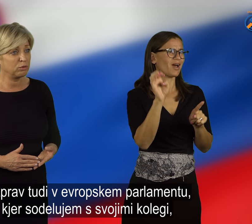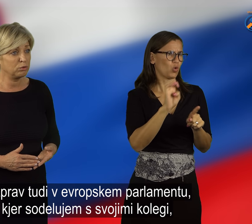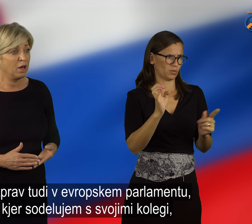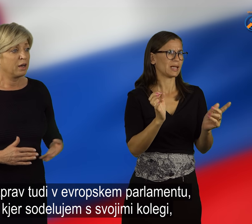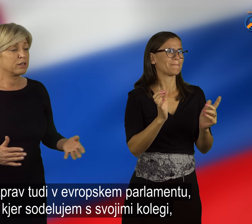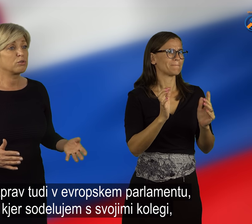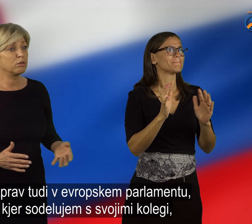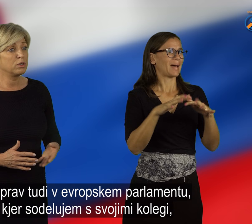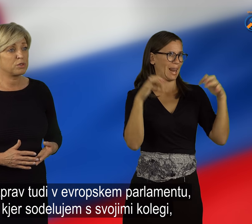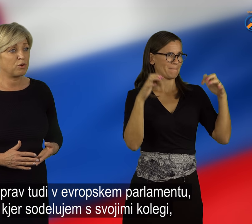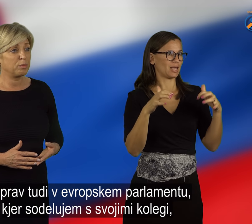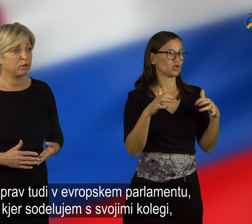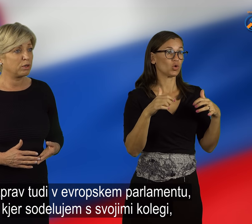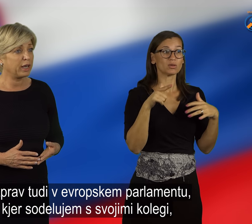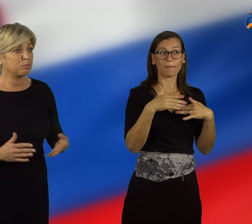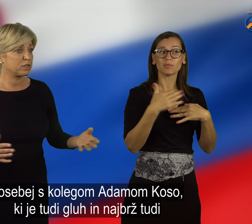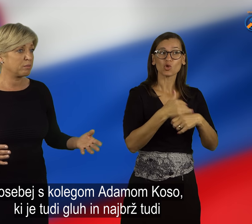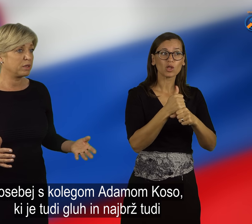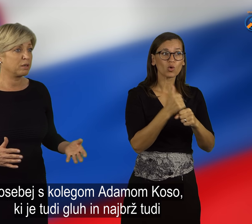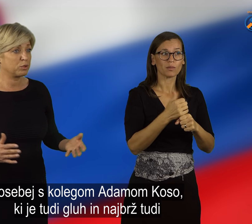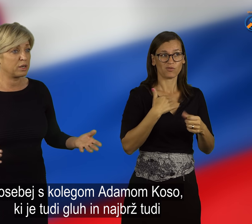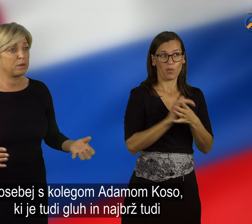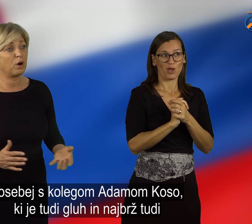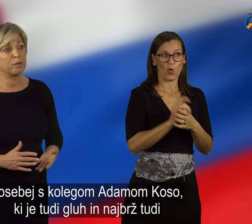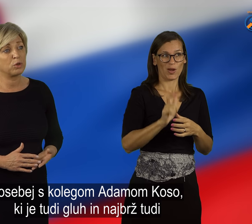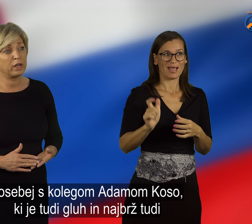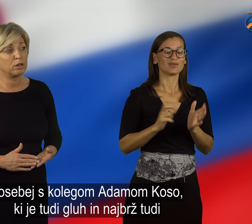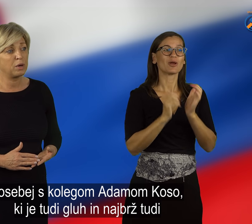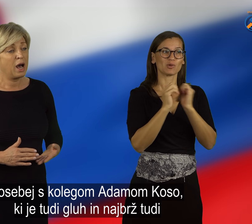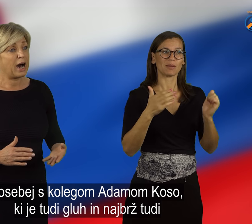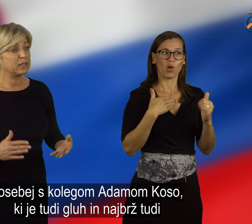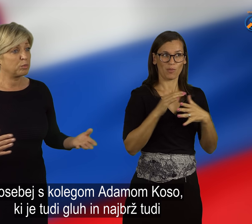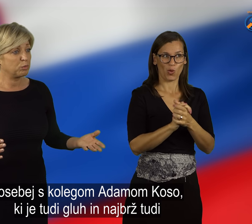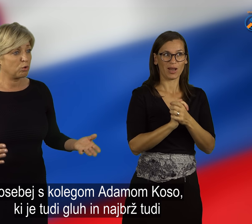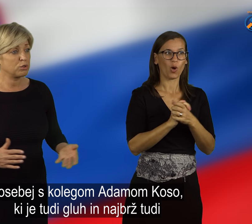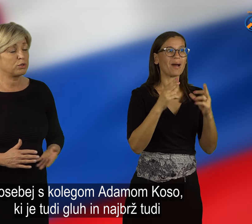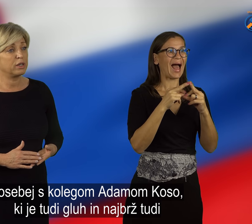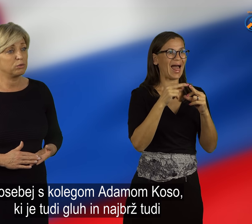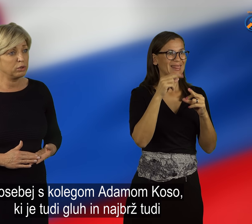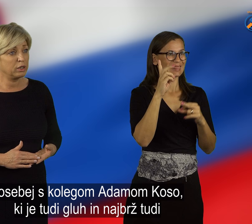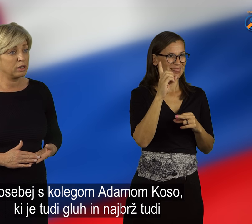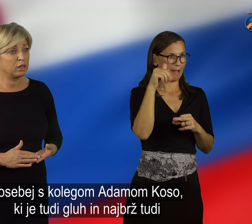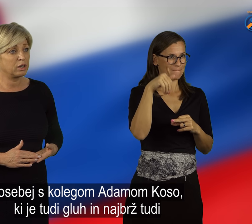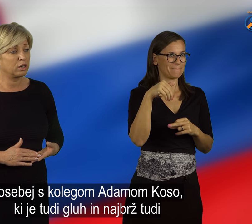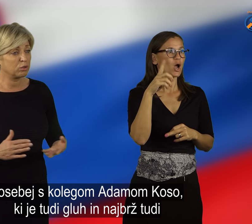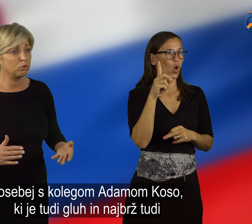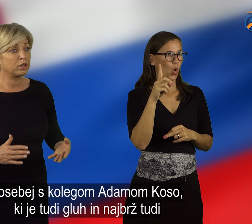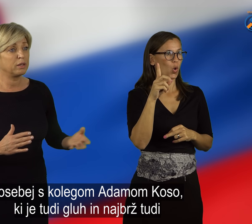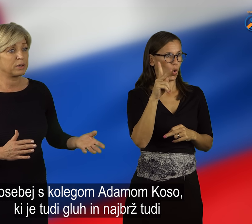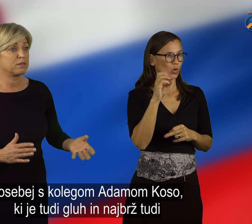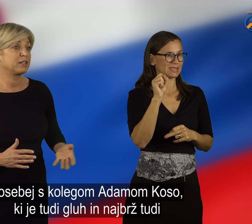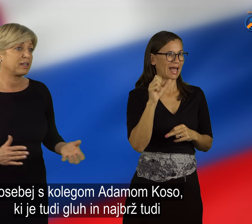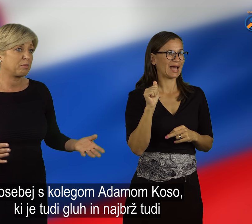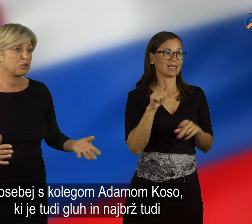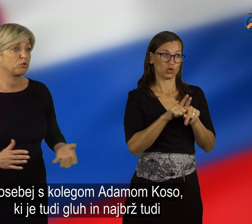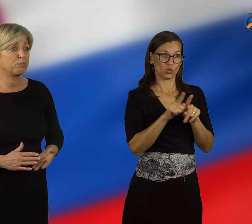parlamentu, kjer sodelujem s svojimi kolegi, posebej mojim kolegom Adamom Koso, ki je tudi gluh